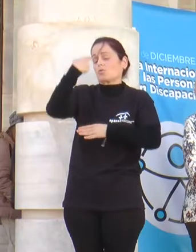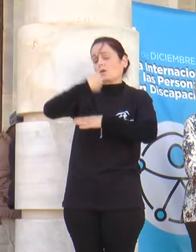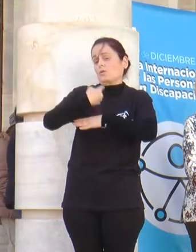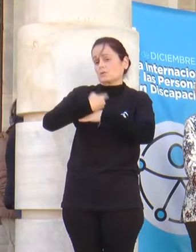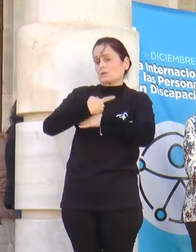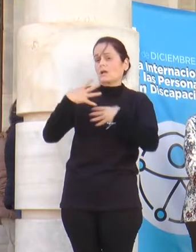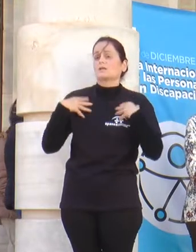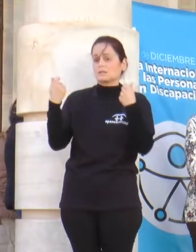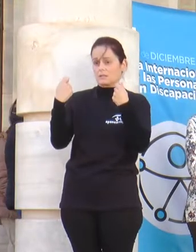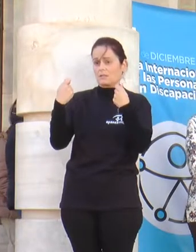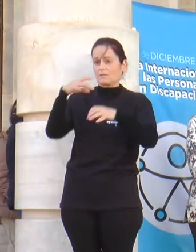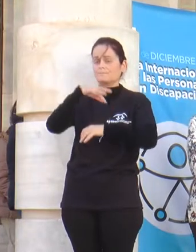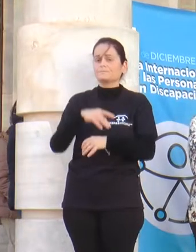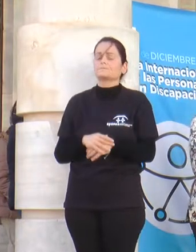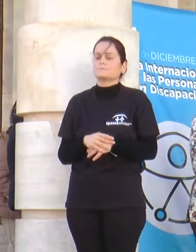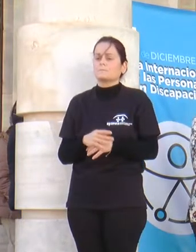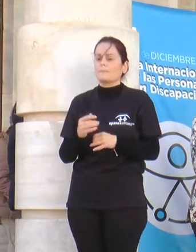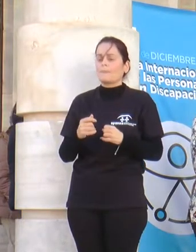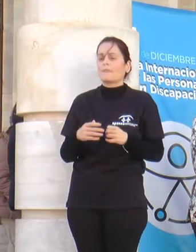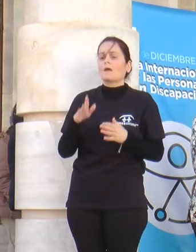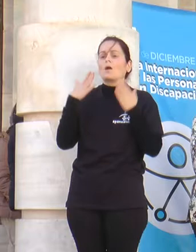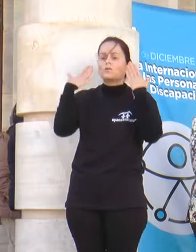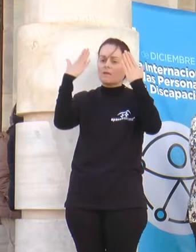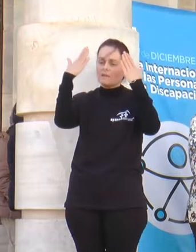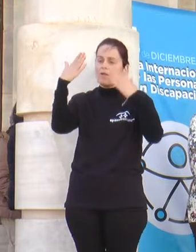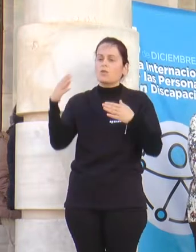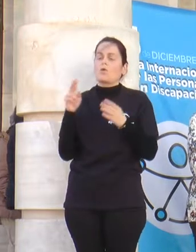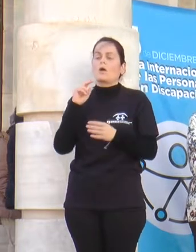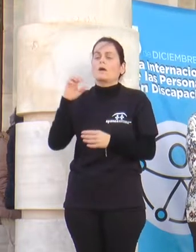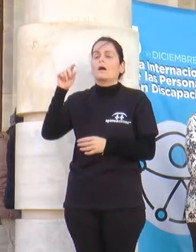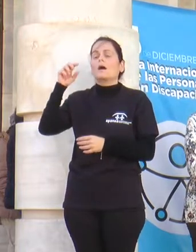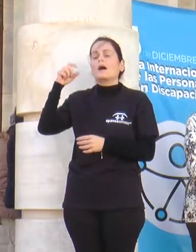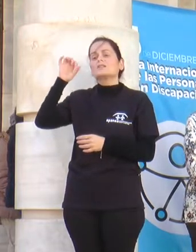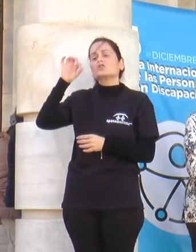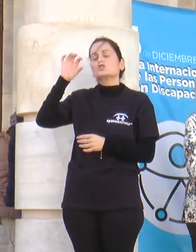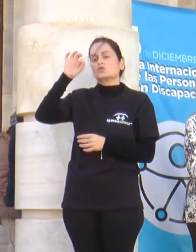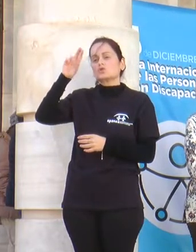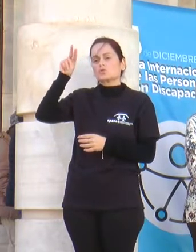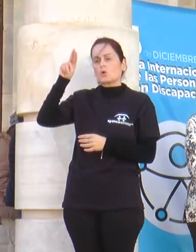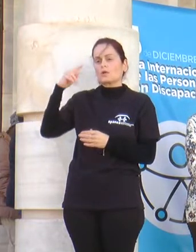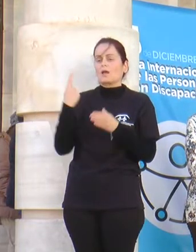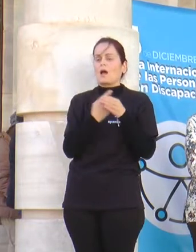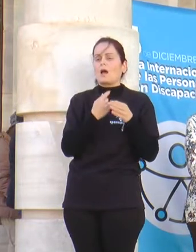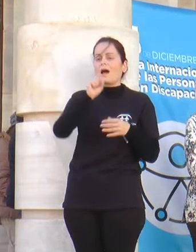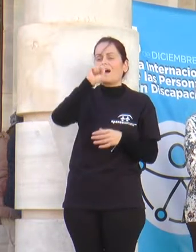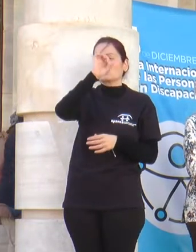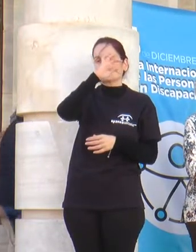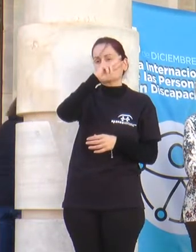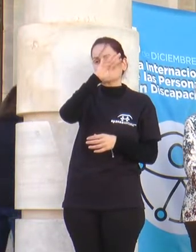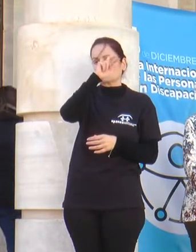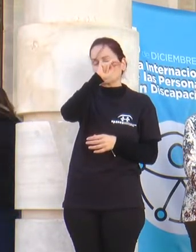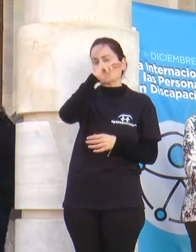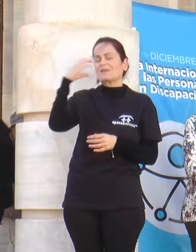en la situación sanitaria. Nuestra felicitación también a la Fundación SOI, compuesta por Astus y Asido, un